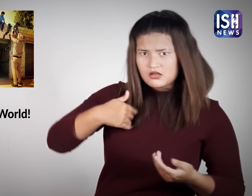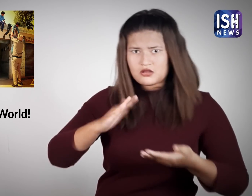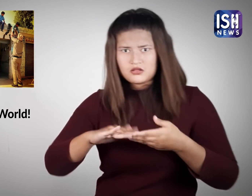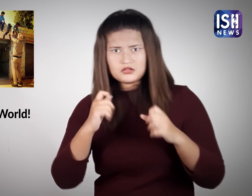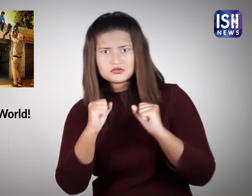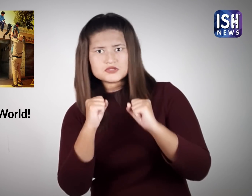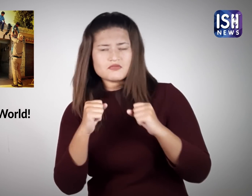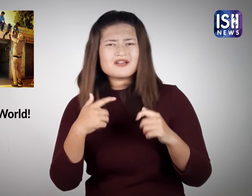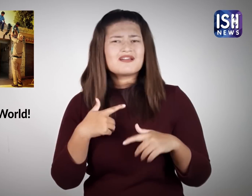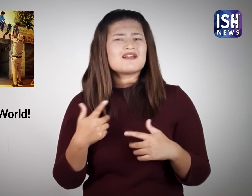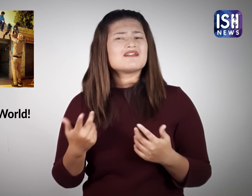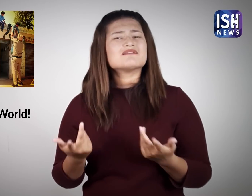क्योंकि मैं बहुत लंबा हूँ